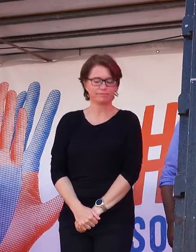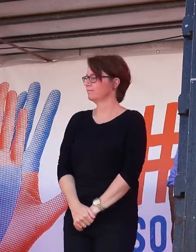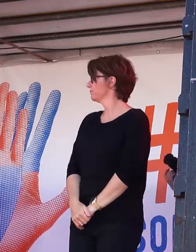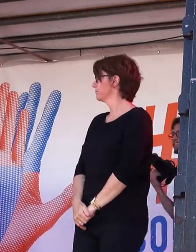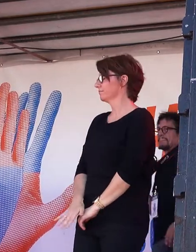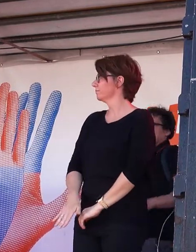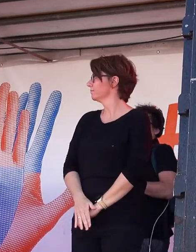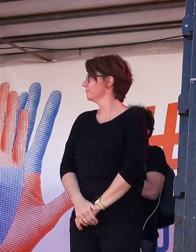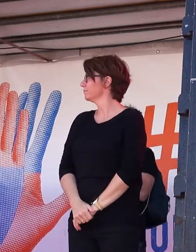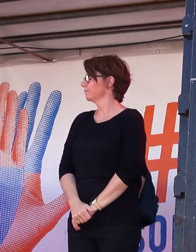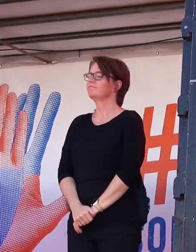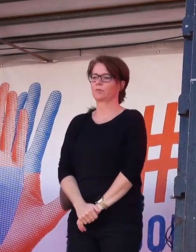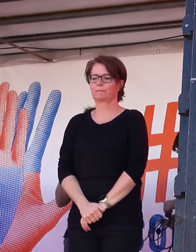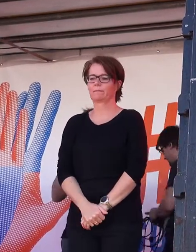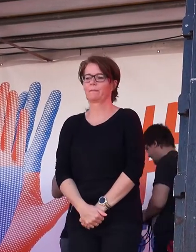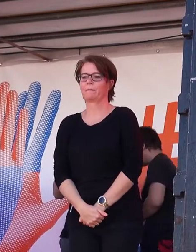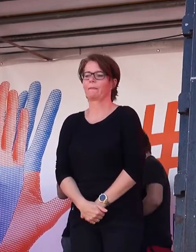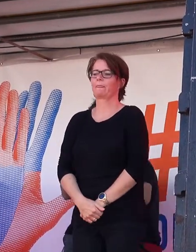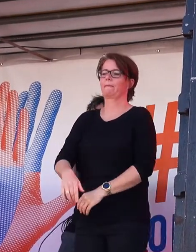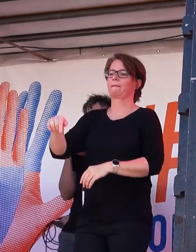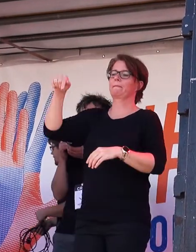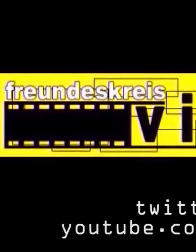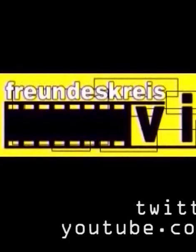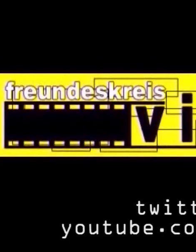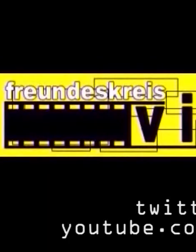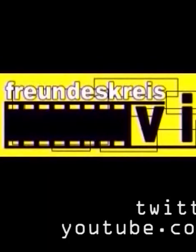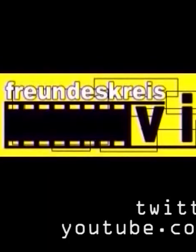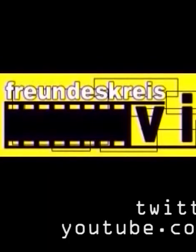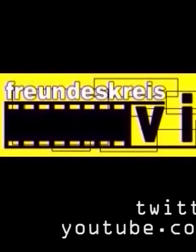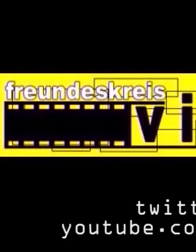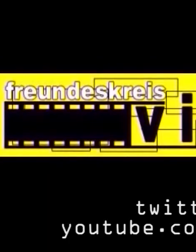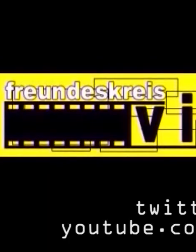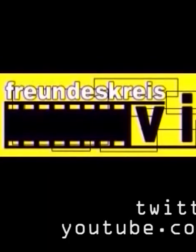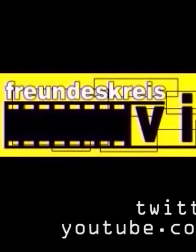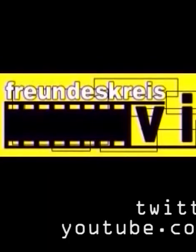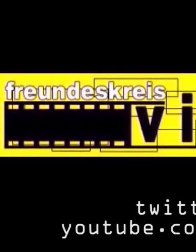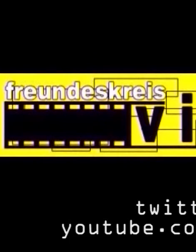Danke, Ulrich, für deine starken Worte. zurück. Danke. Vielen